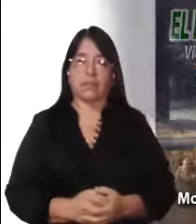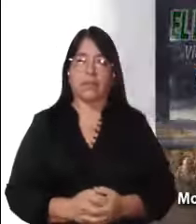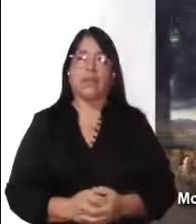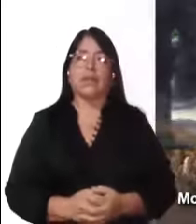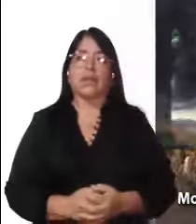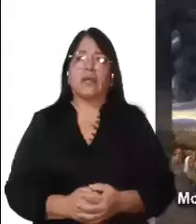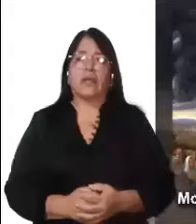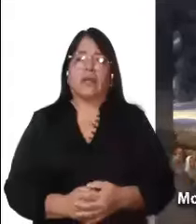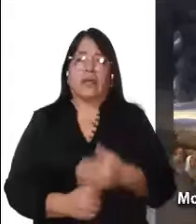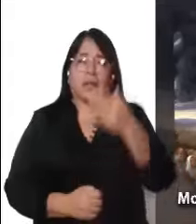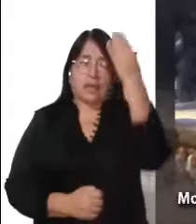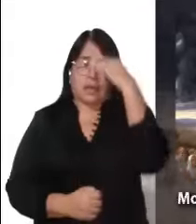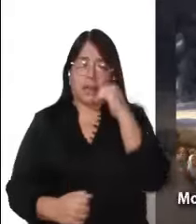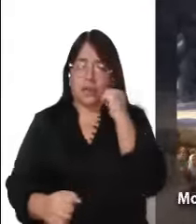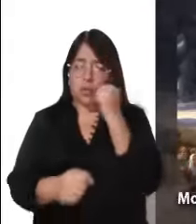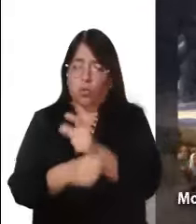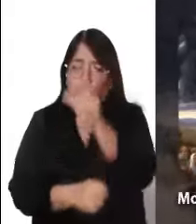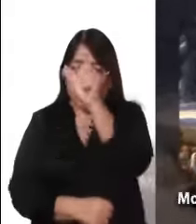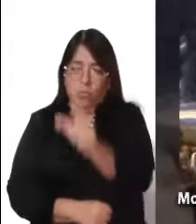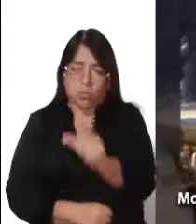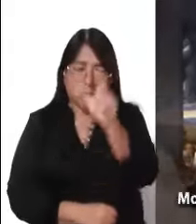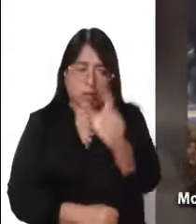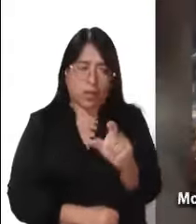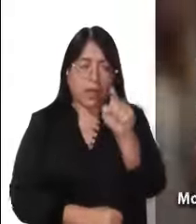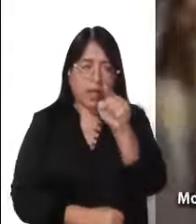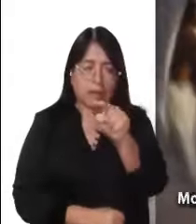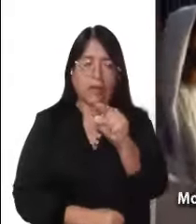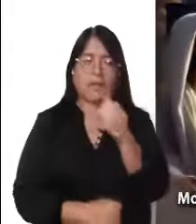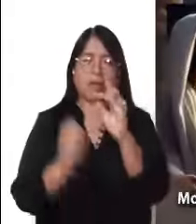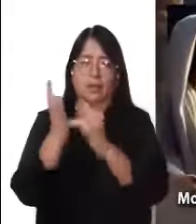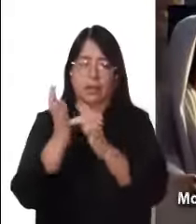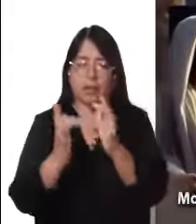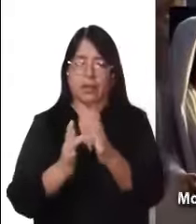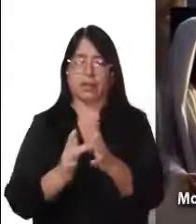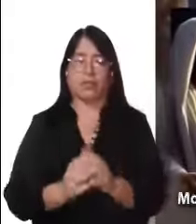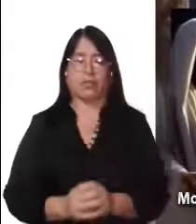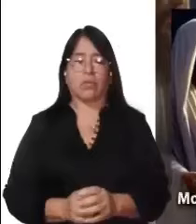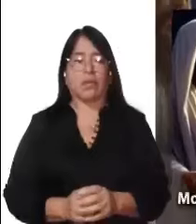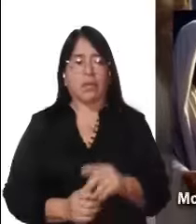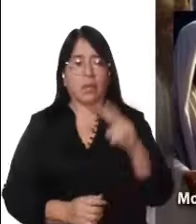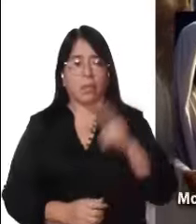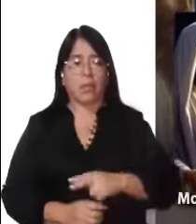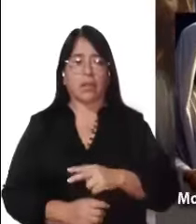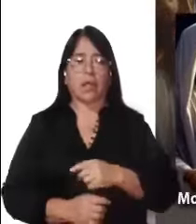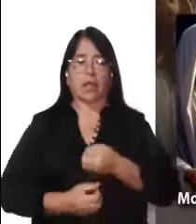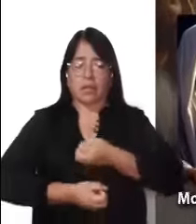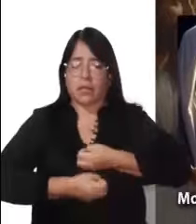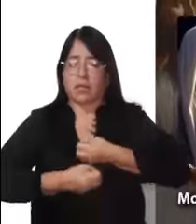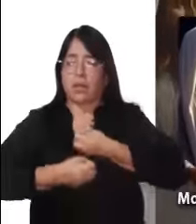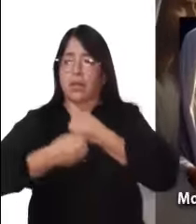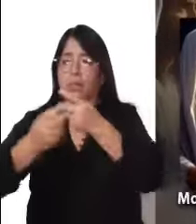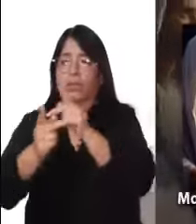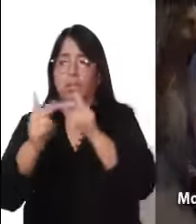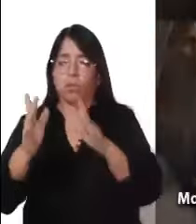descubriendo en cada persona a Cristo y que se dediquen a construir la paz,